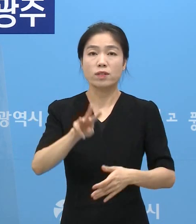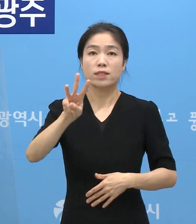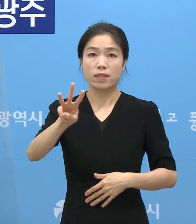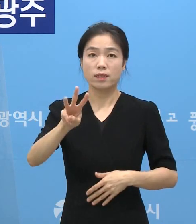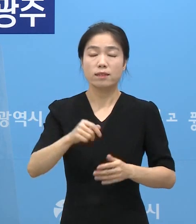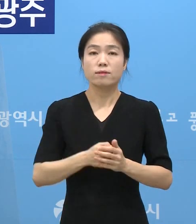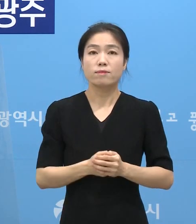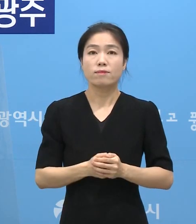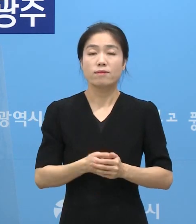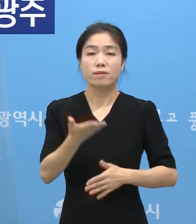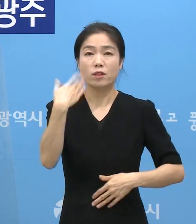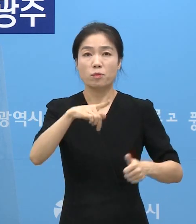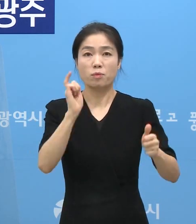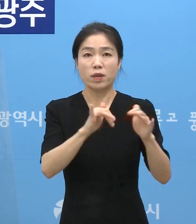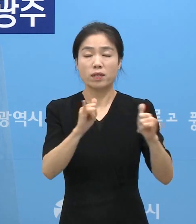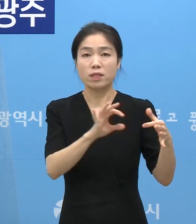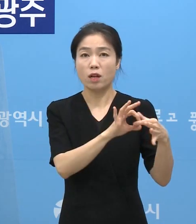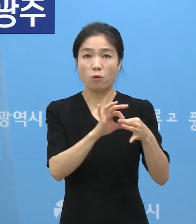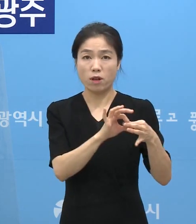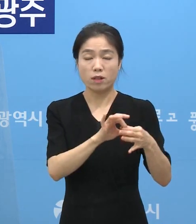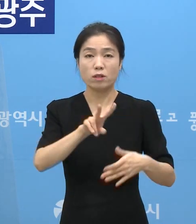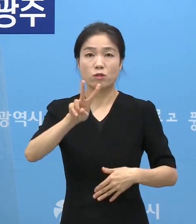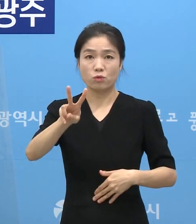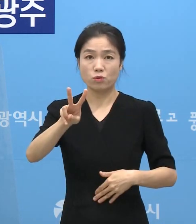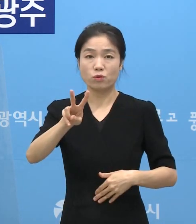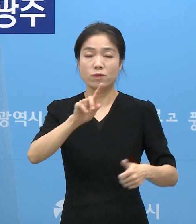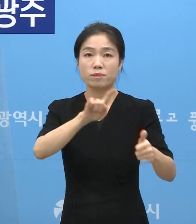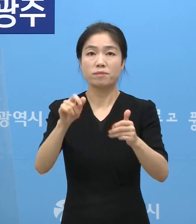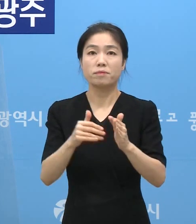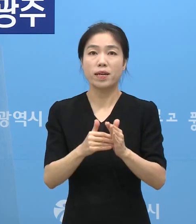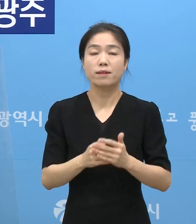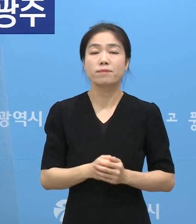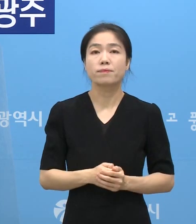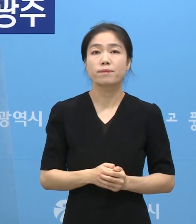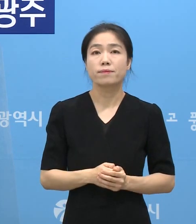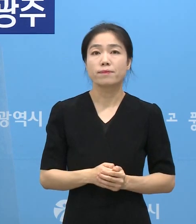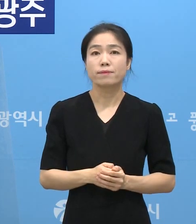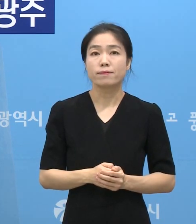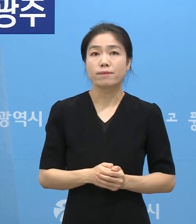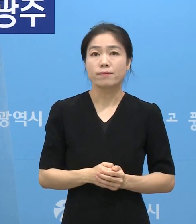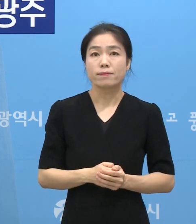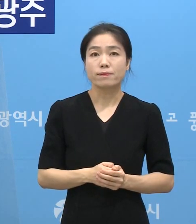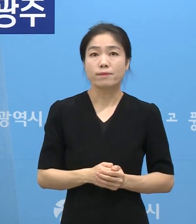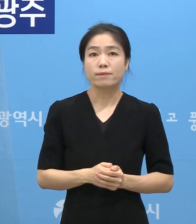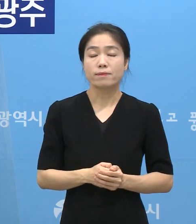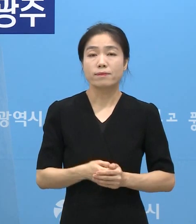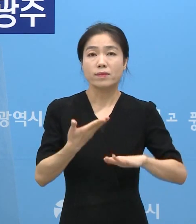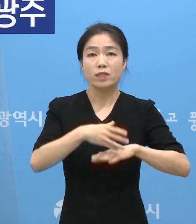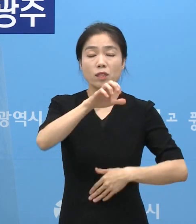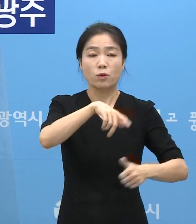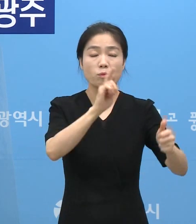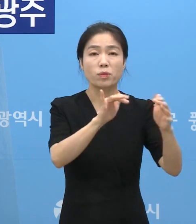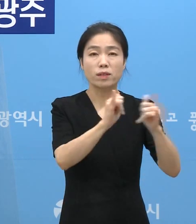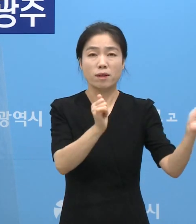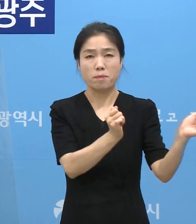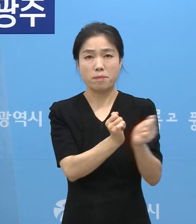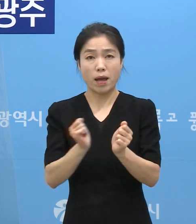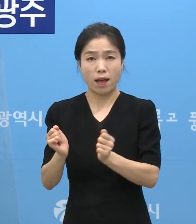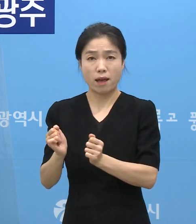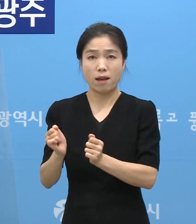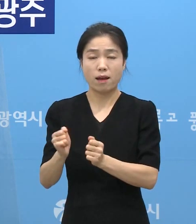기이 확진자 관련으로 2명이 확진되었습니다. 또한 타시도 확진자 관련으로